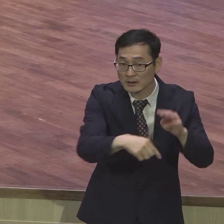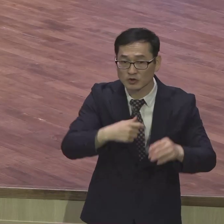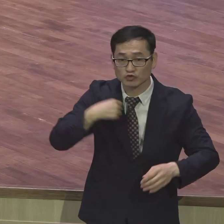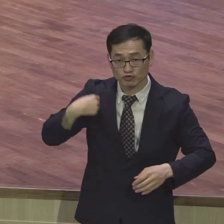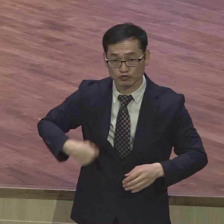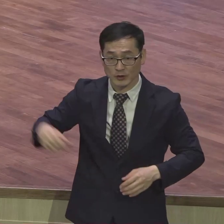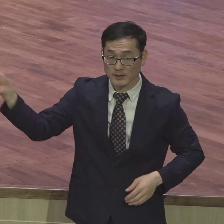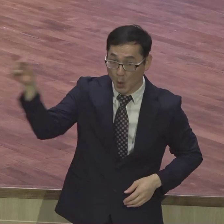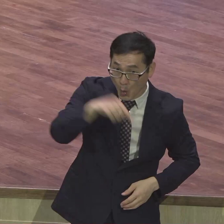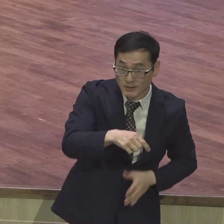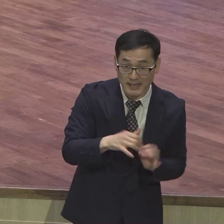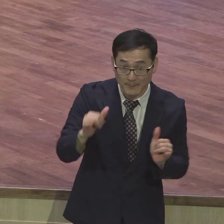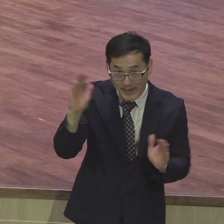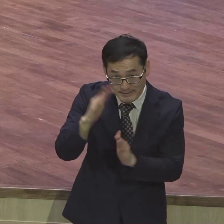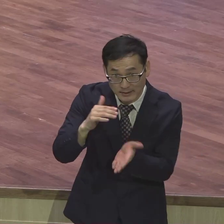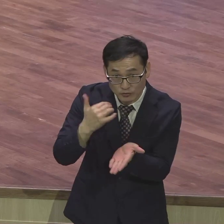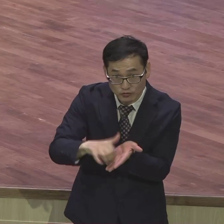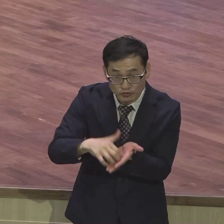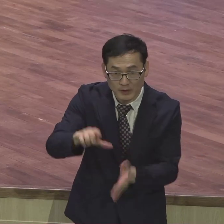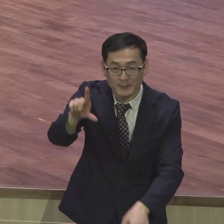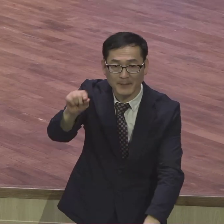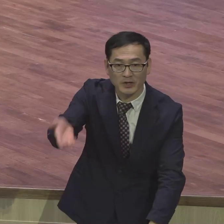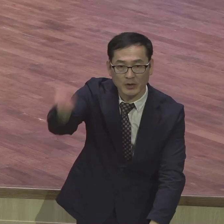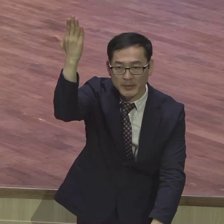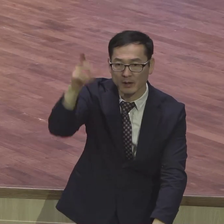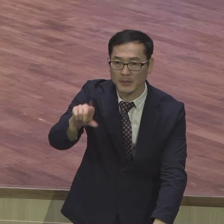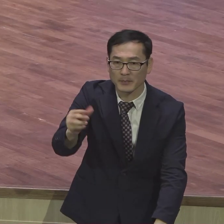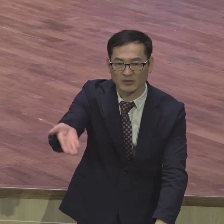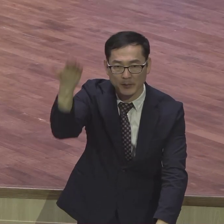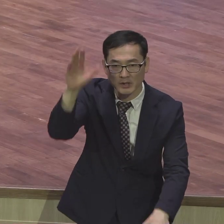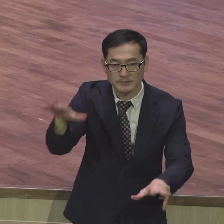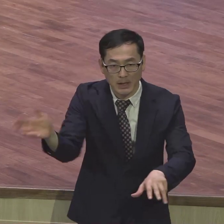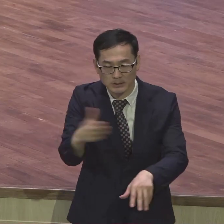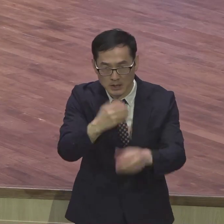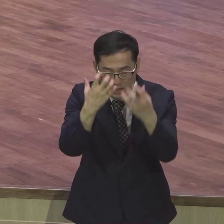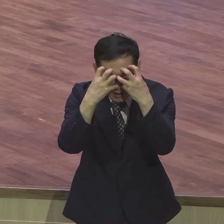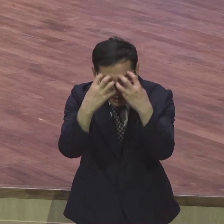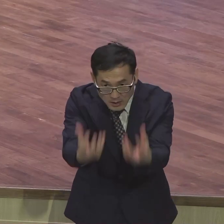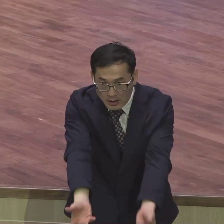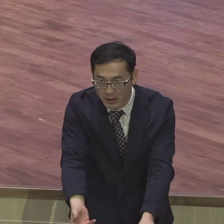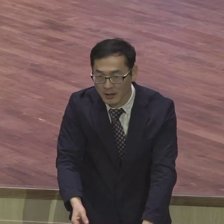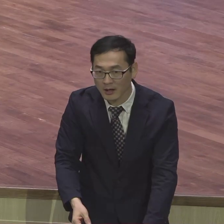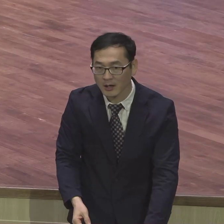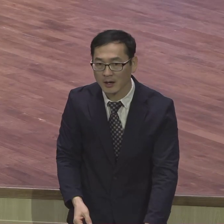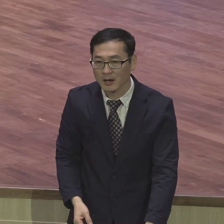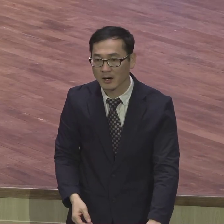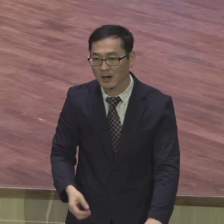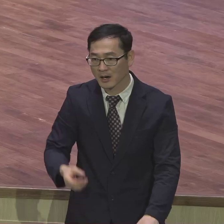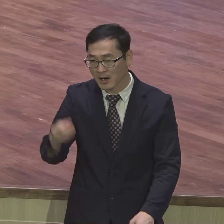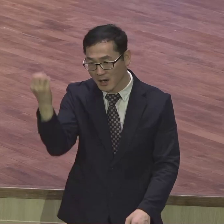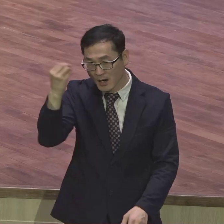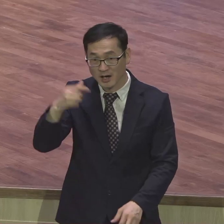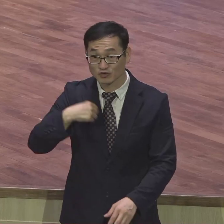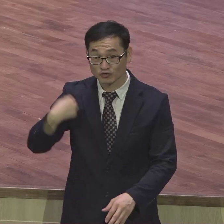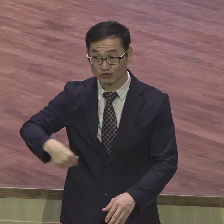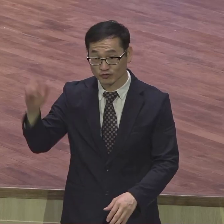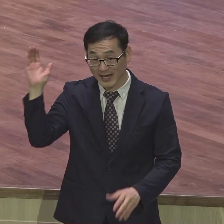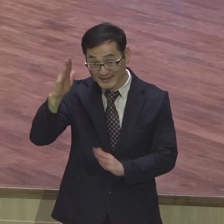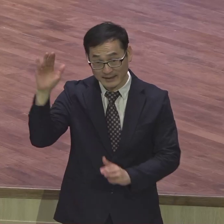온 학생들이 만 명이 넘다 그러더라고 놀랬어 엄청 많대요 중국에서 온 애들 고려대학